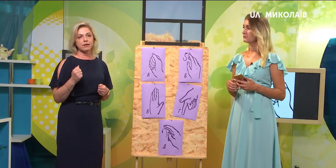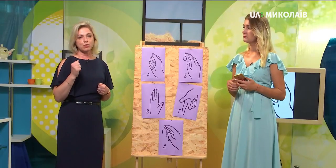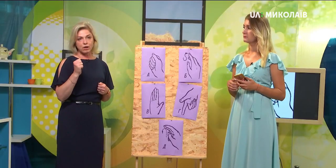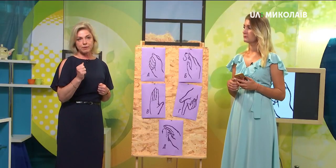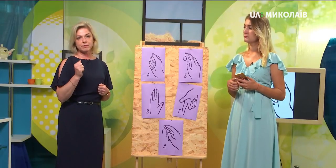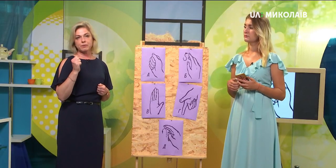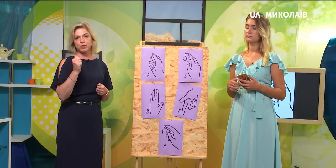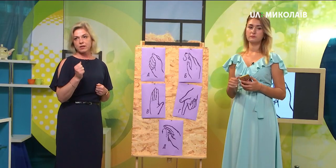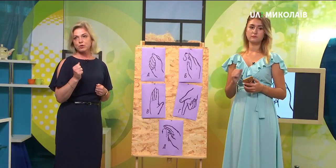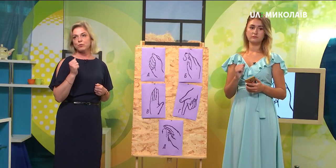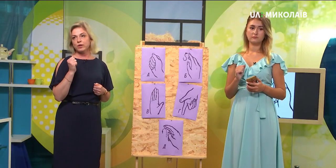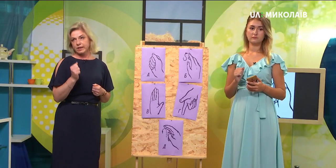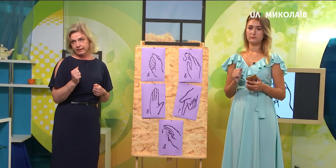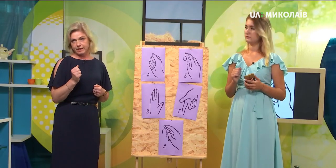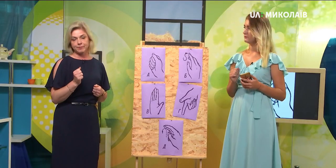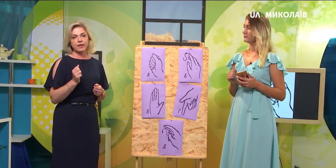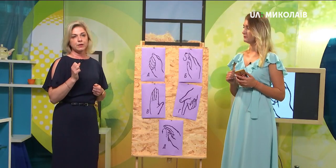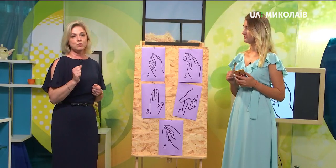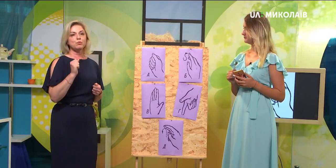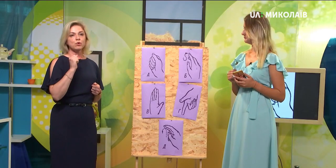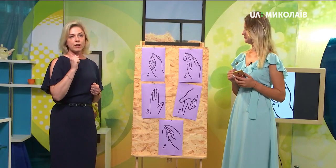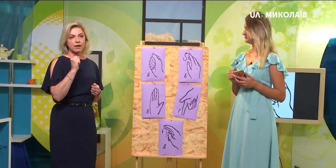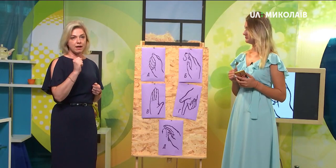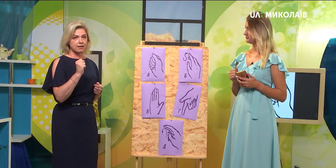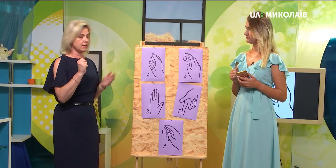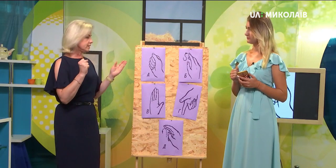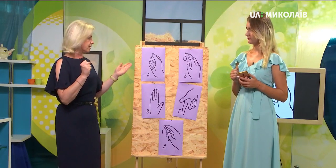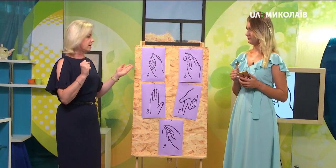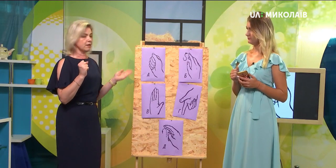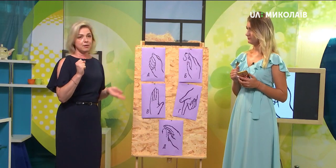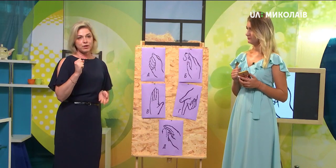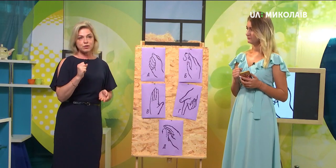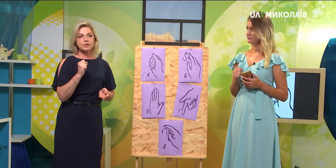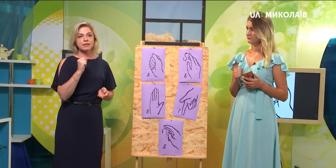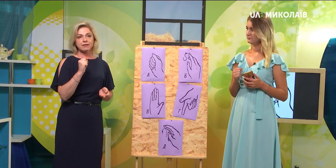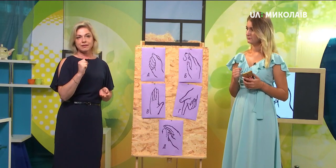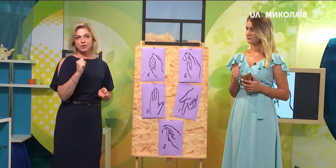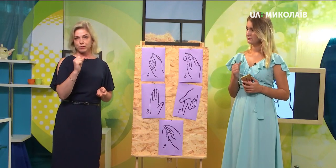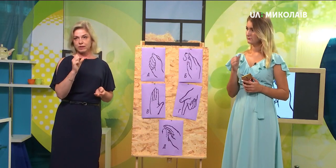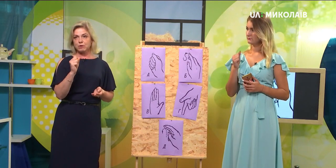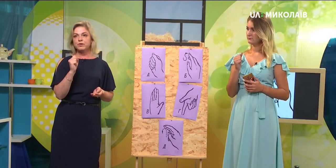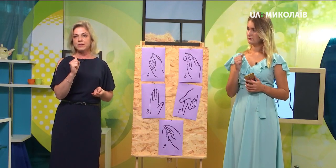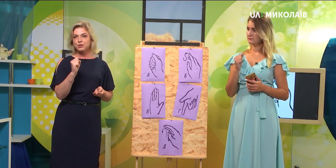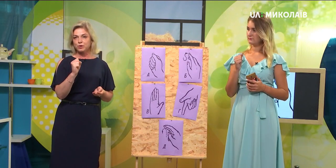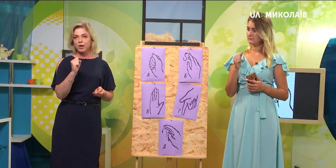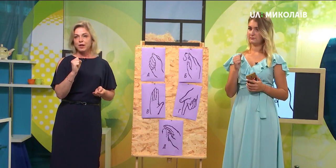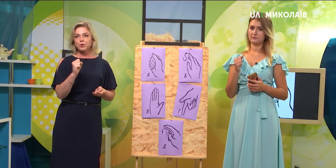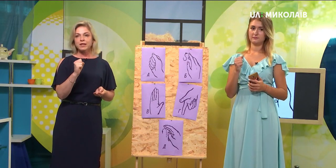показуємо літери. І тому буква «А», літера «А» показується комбінацією руки